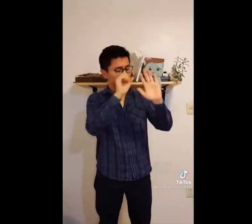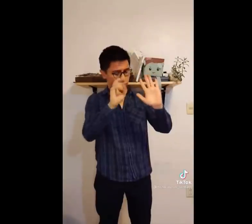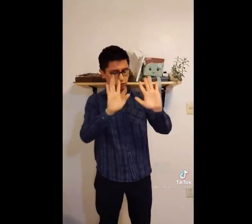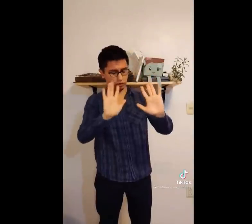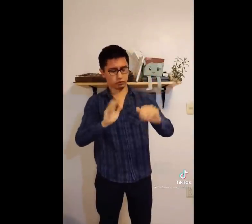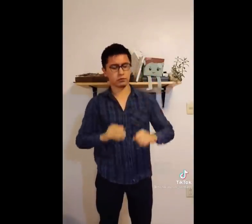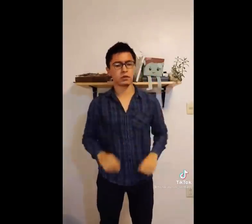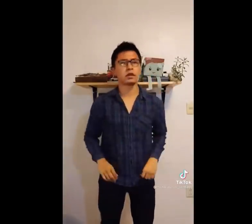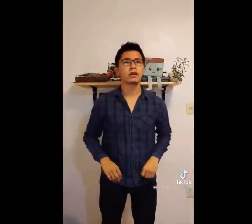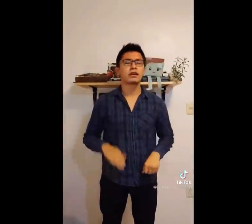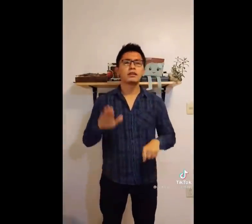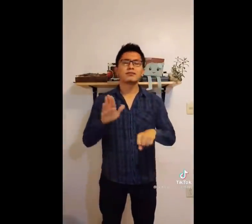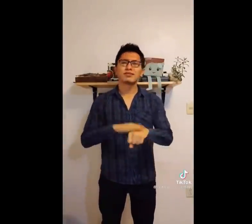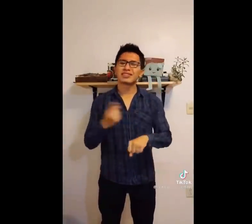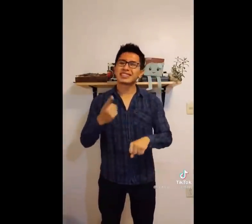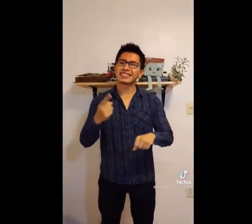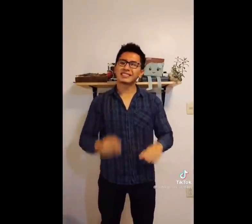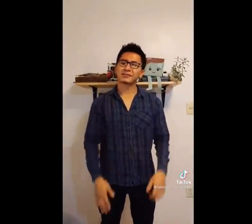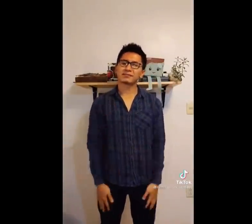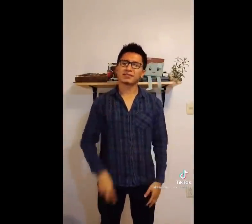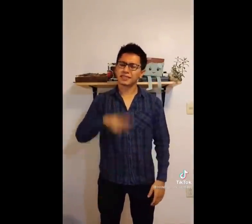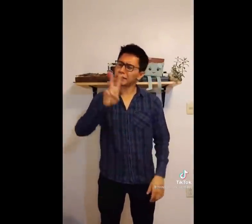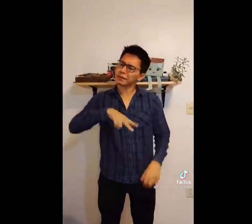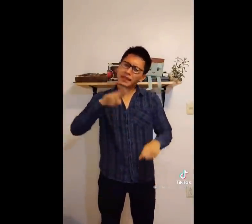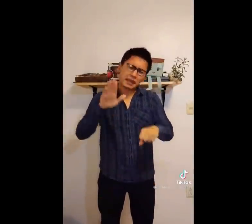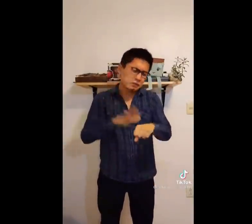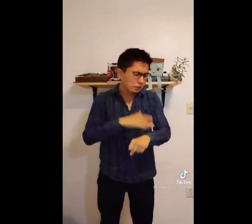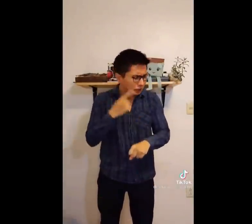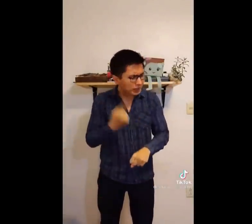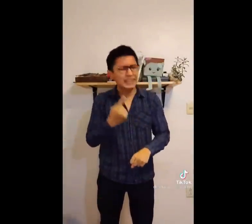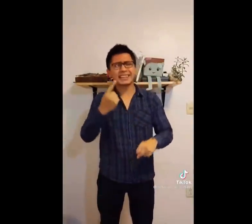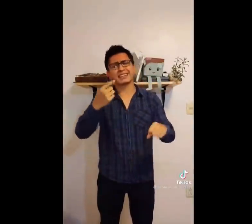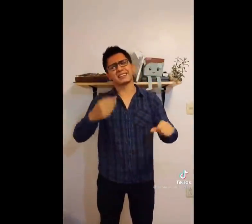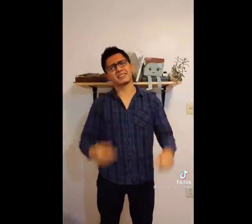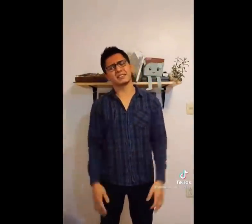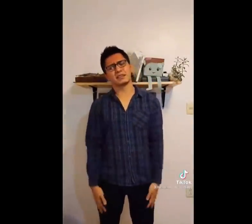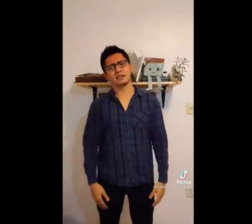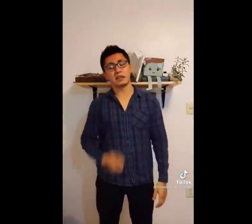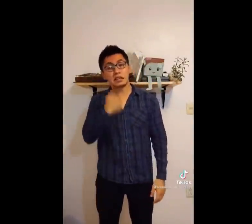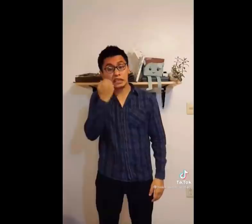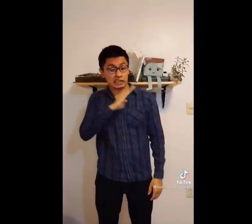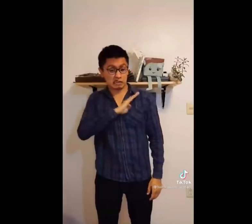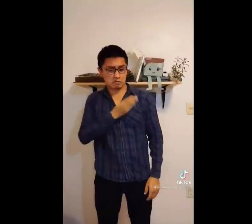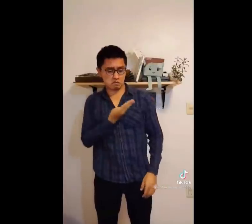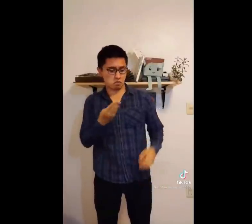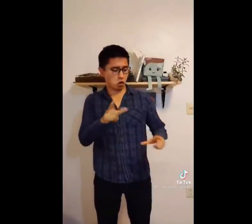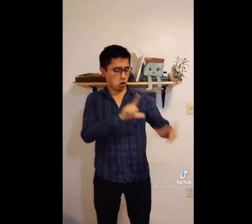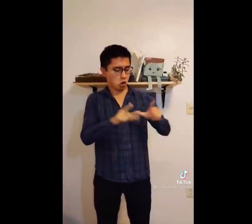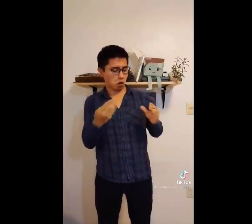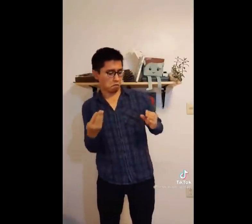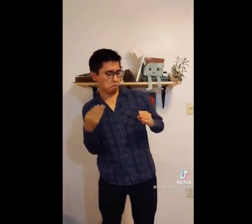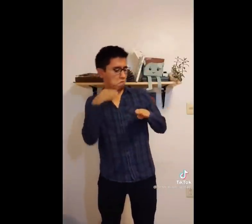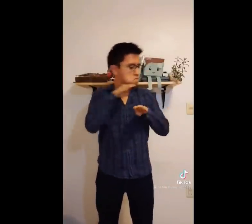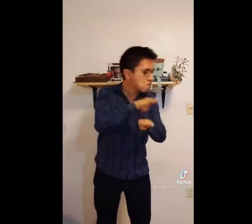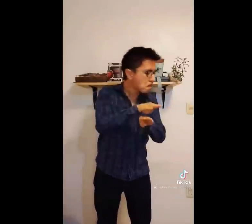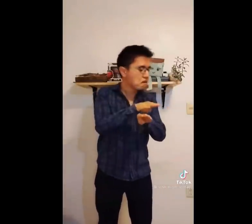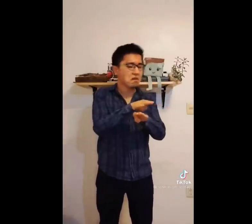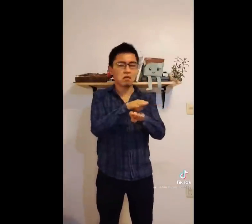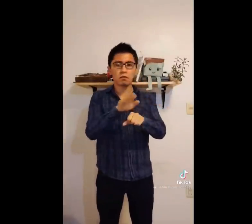Bien, vamos allá. ¿Por qué? ¿De verdad por qué? Esto de querer imponer el español sobre las lenguas de señas.